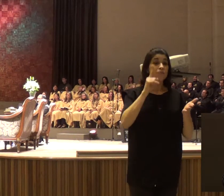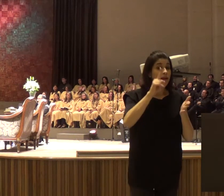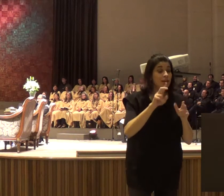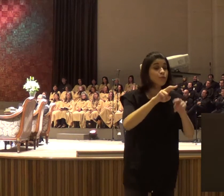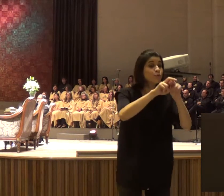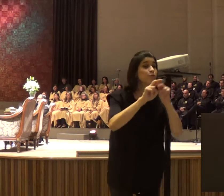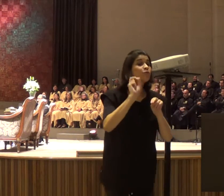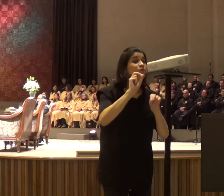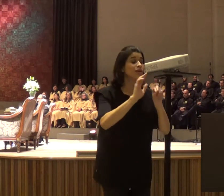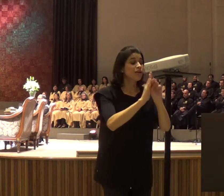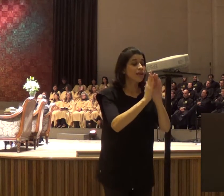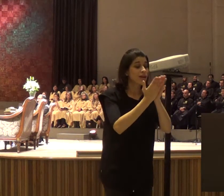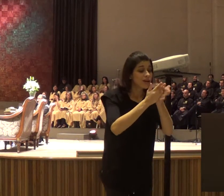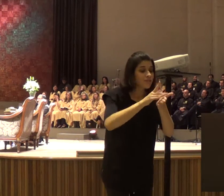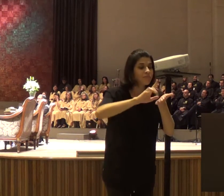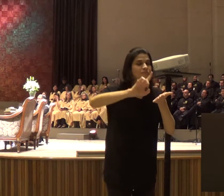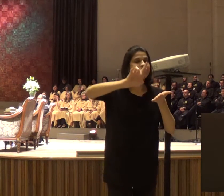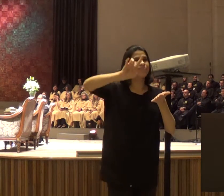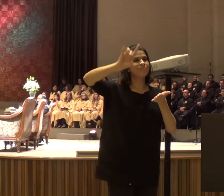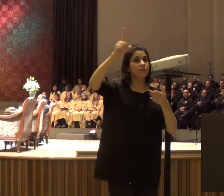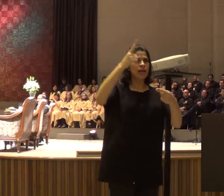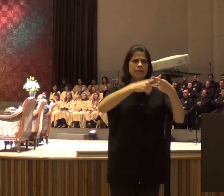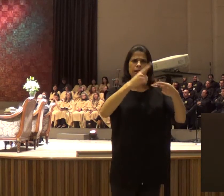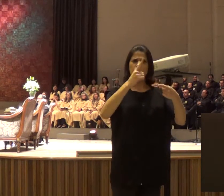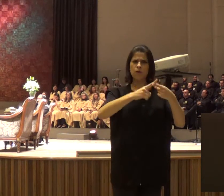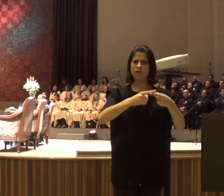e sabe, toda vez, que a gente, se afasta, da palavra de Deus,